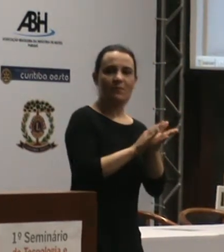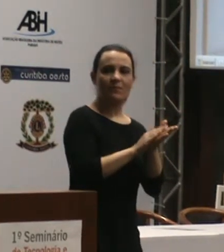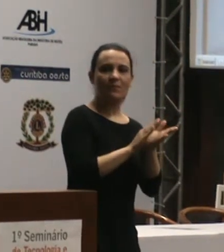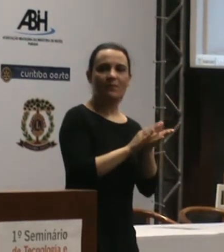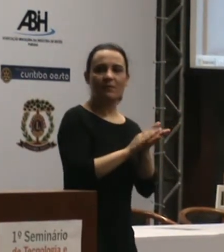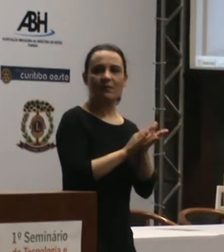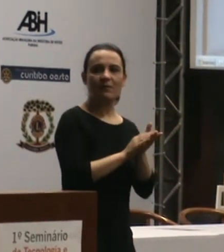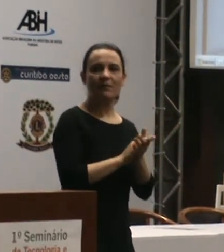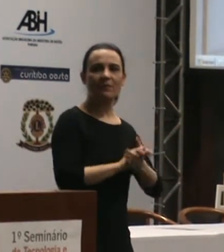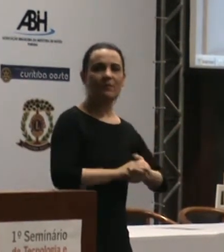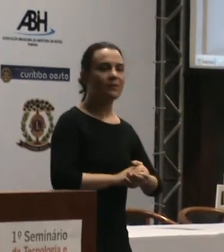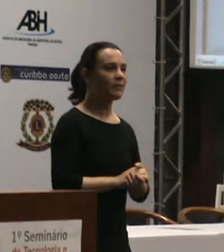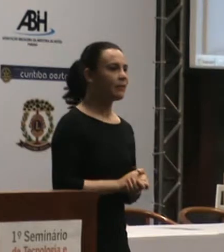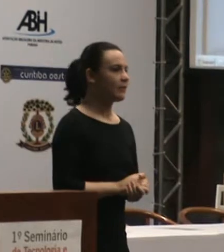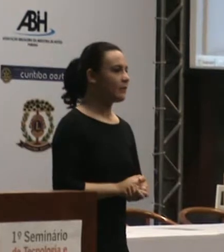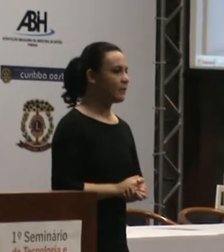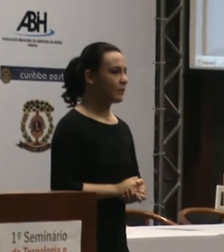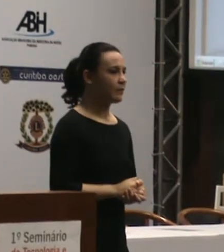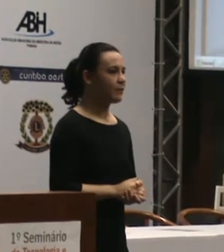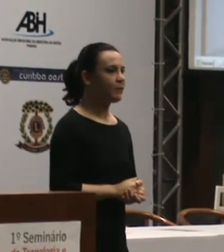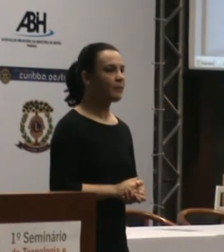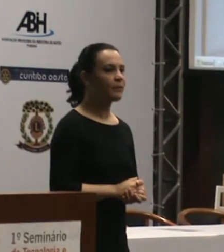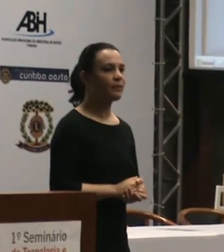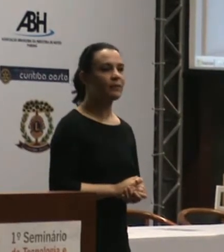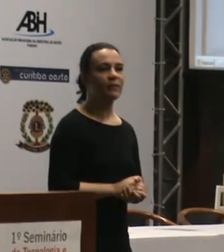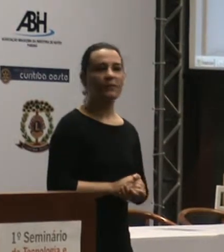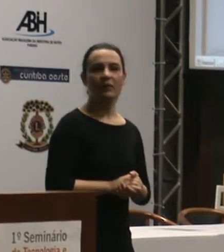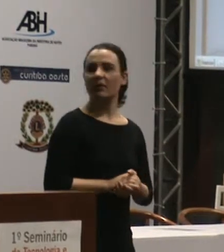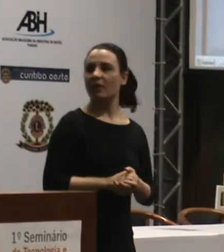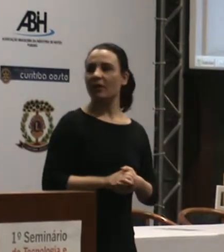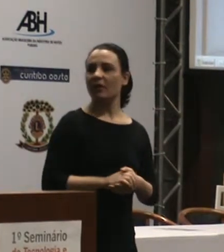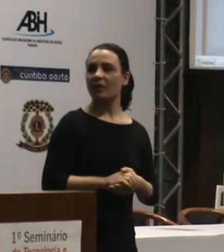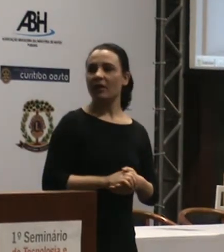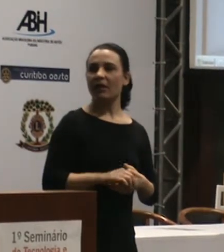favor.